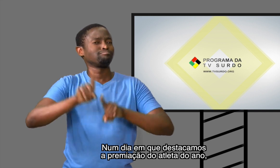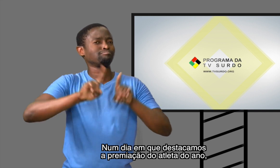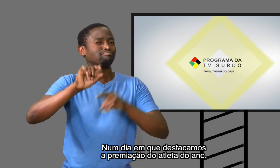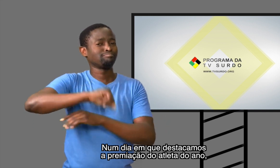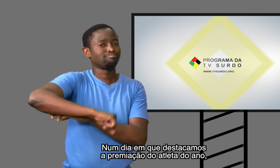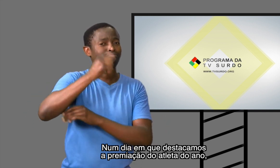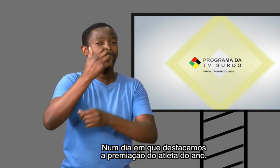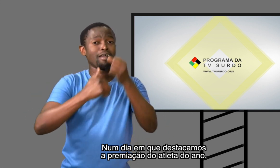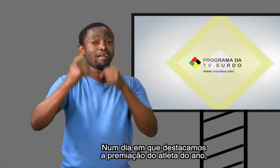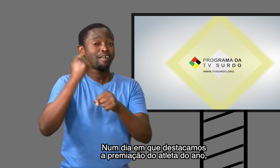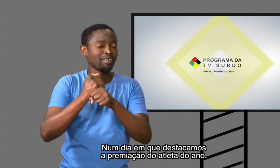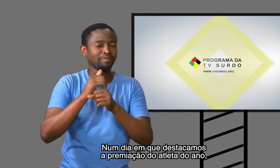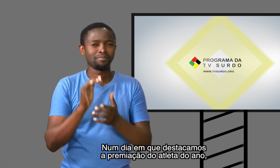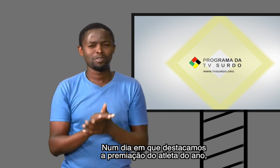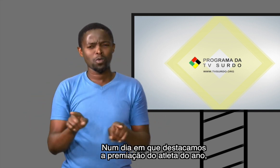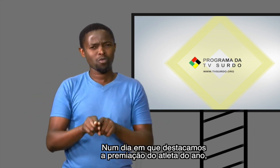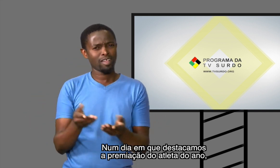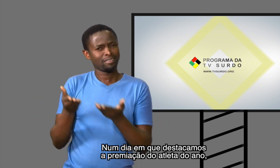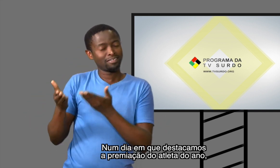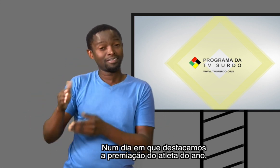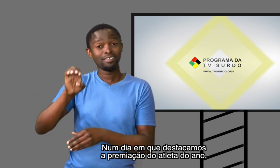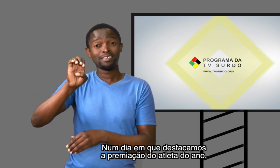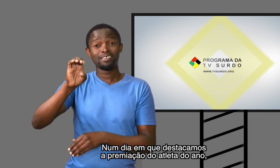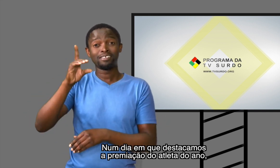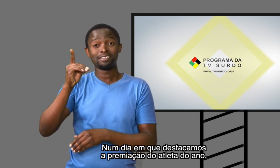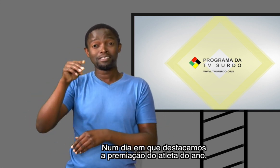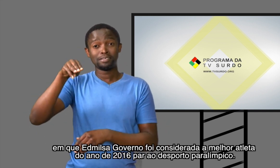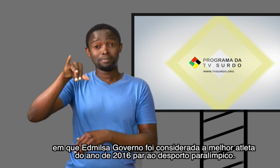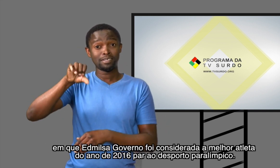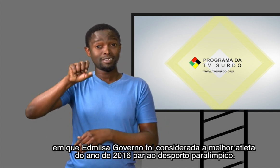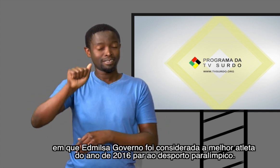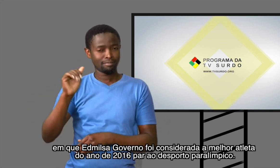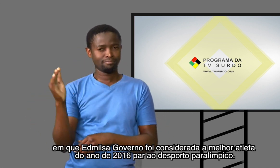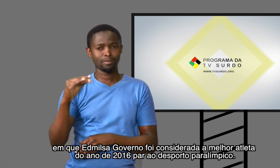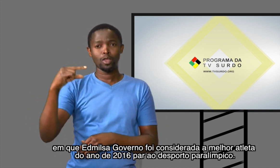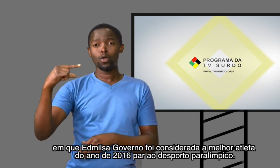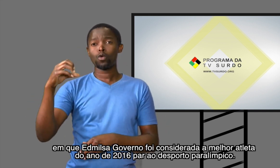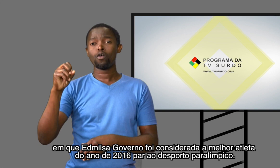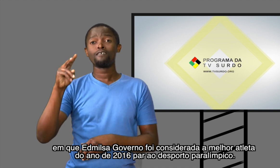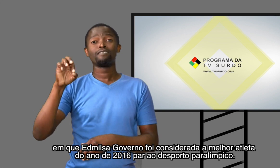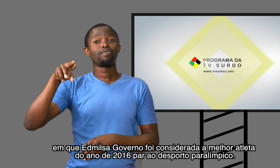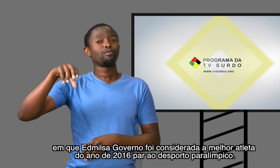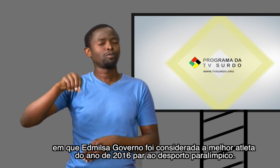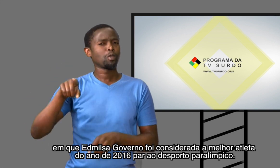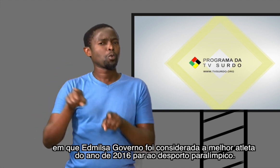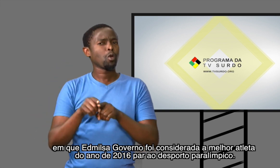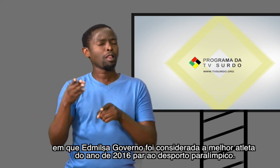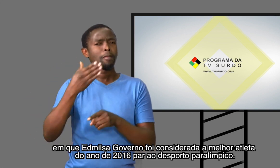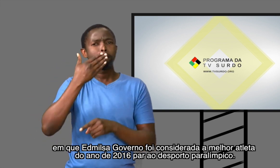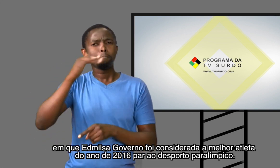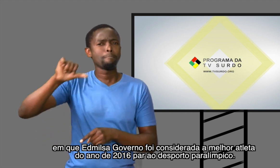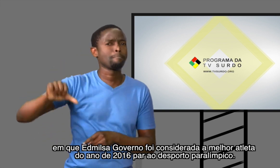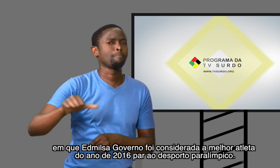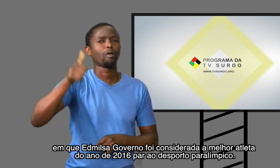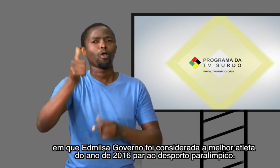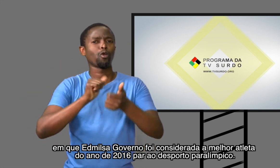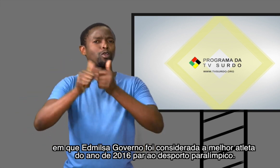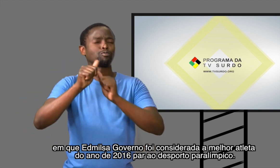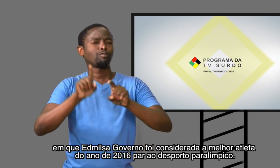dia em que destacamos a premiação do Atleta do Ano Em que Edmilsa Governo foi considerada a melhor